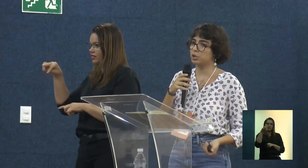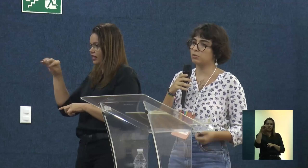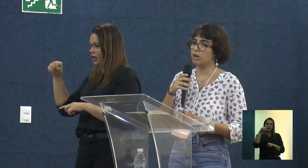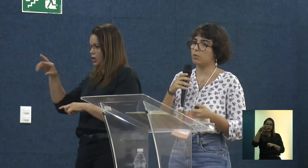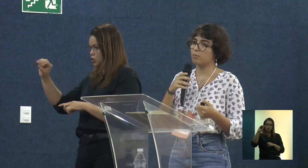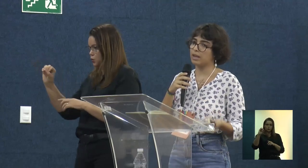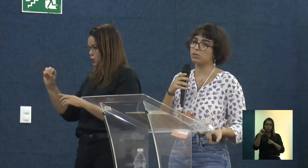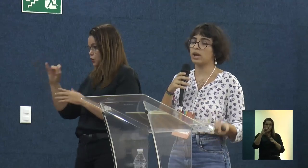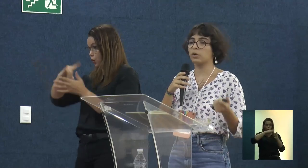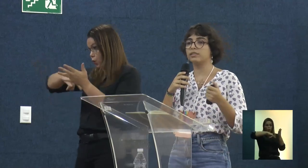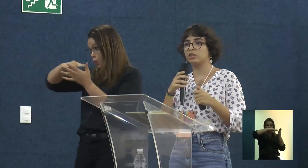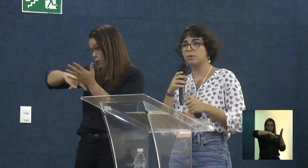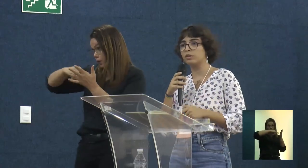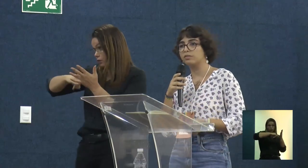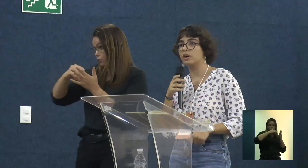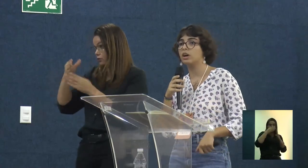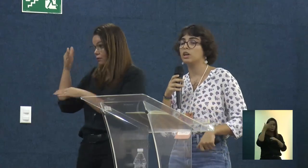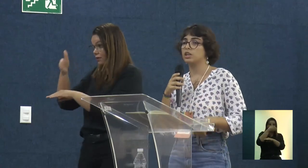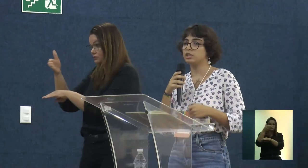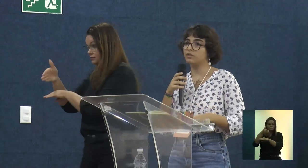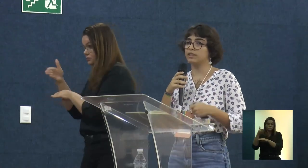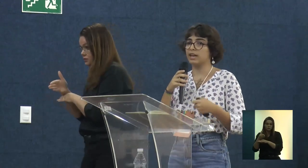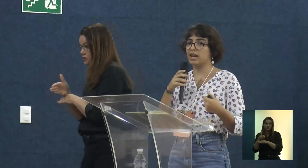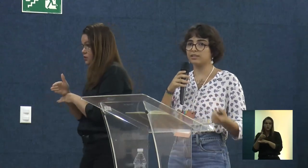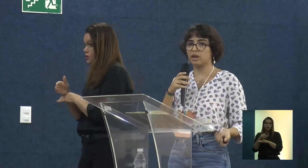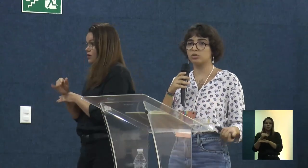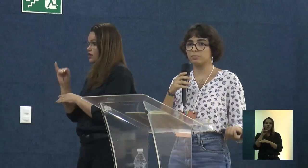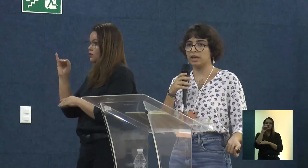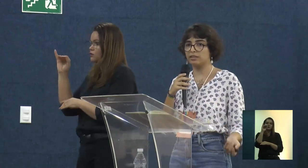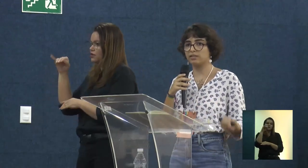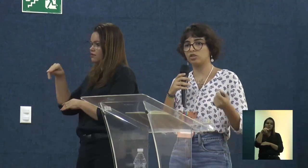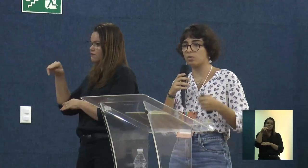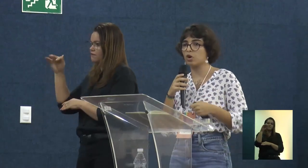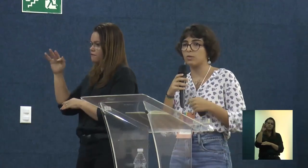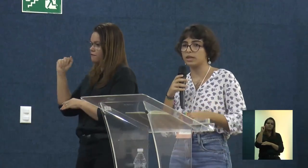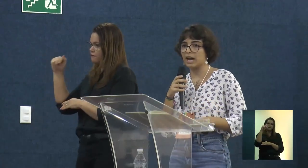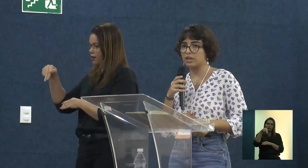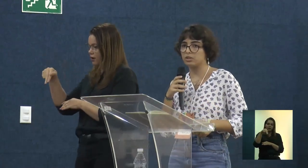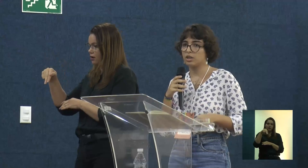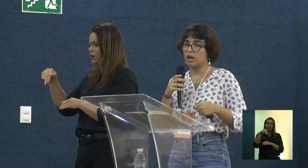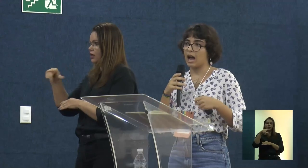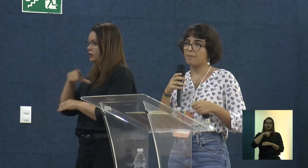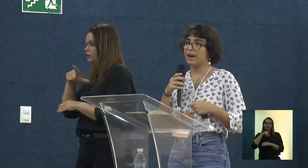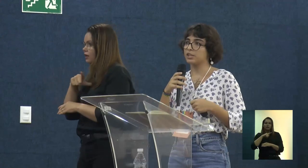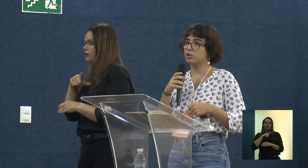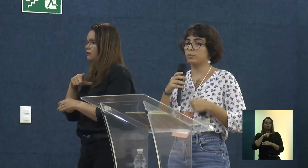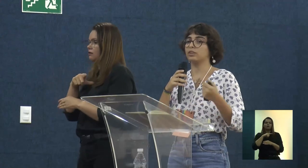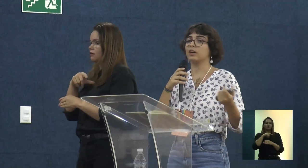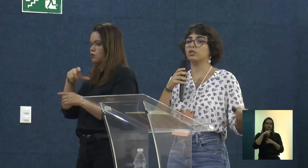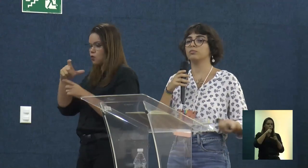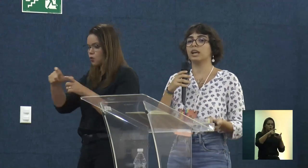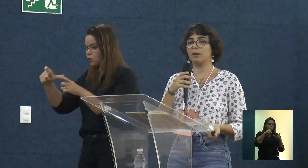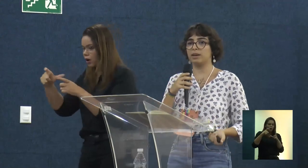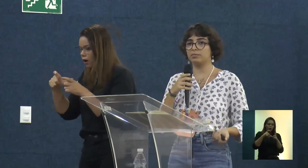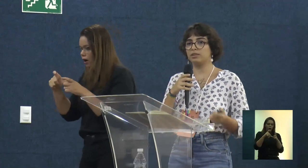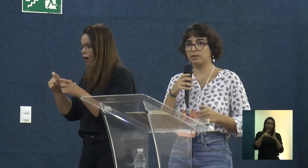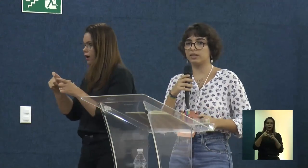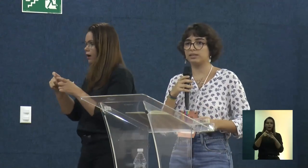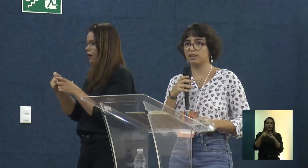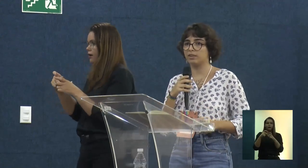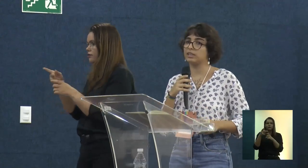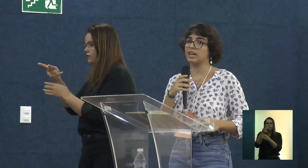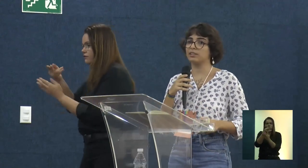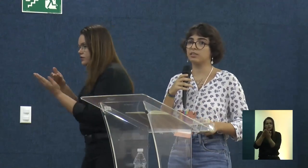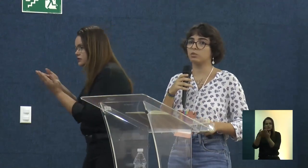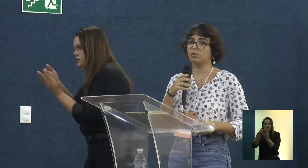participativo é um método reconhecido pelo IPHAN de inventariação de bens de uma comunidade, a partir do protagonismo dela mesma, em